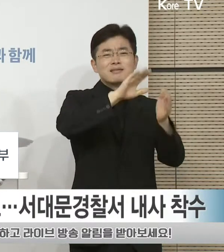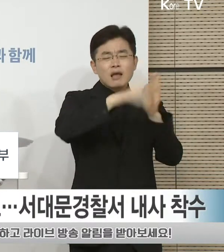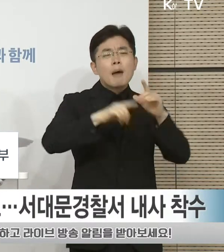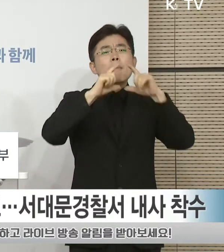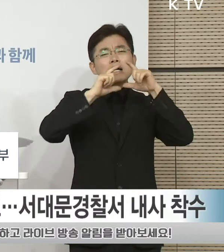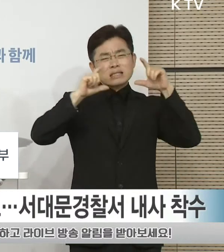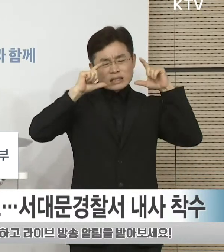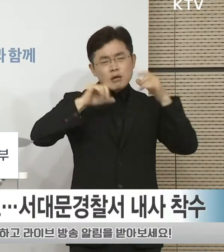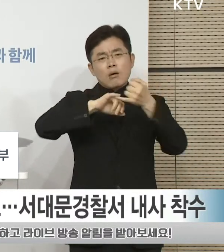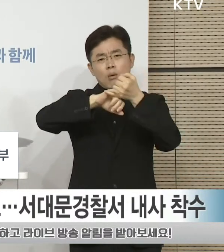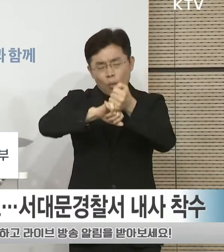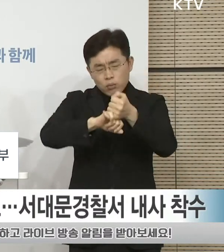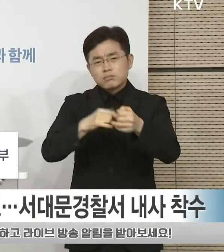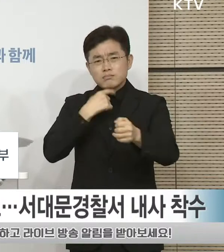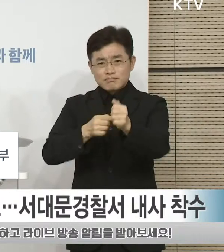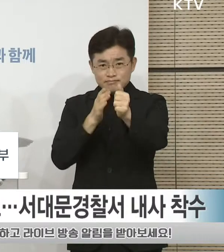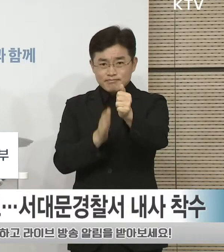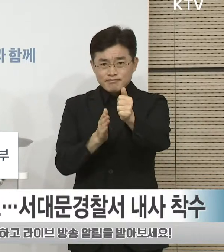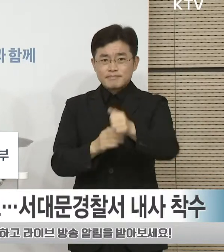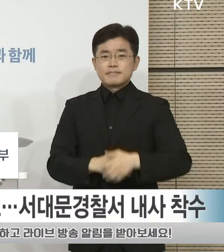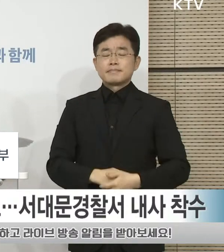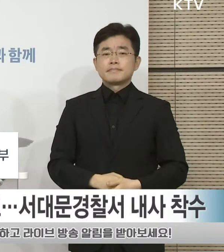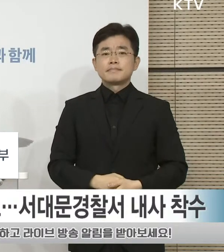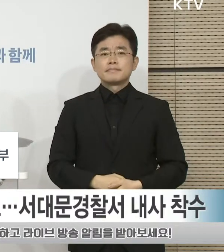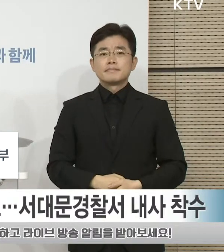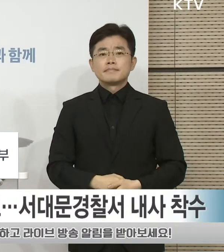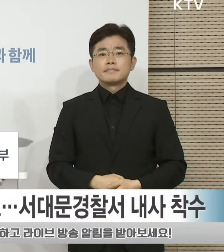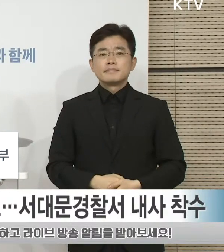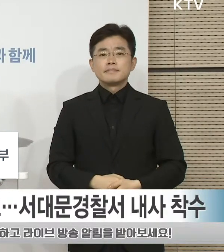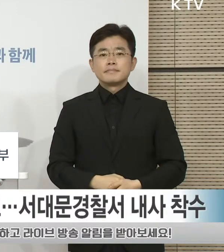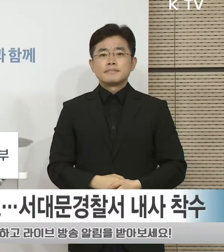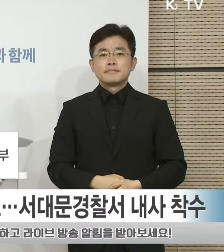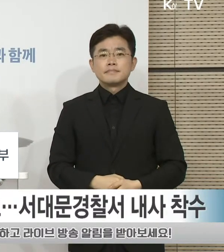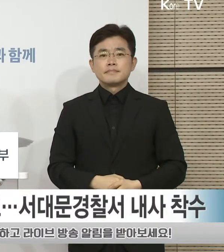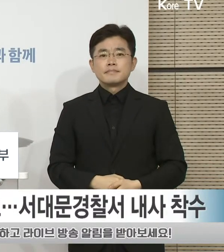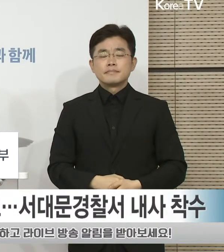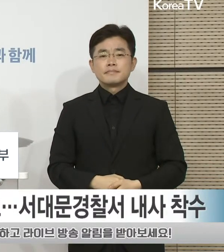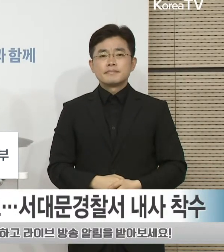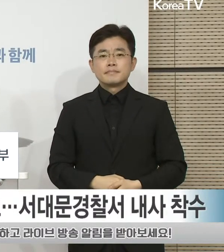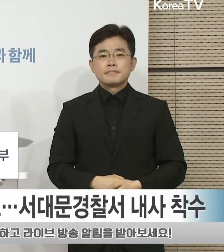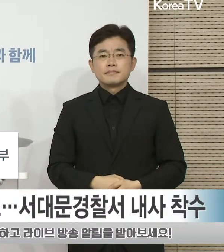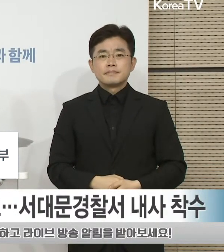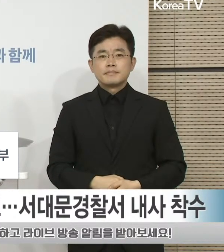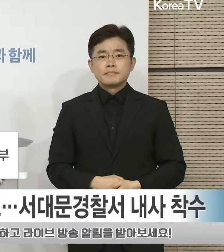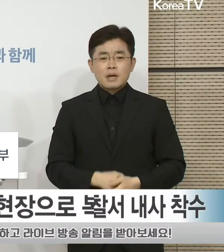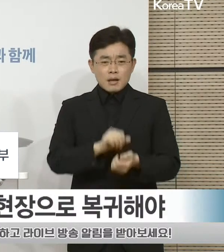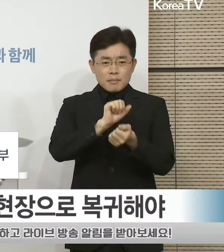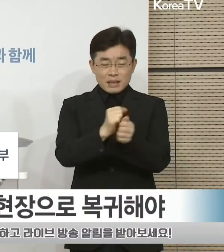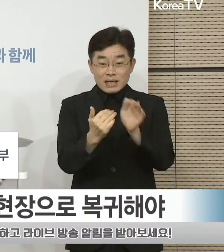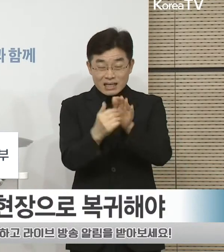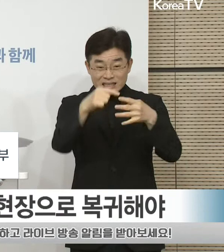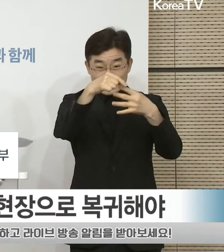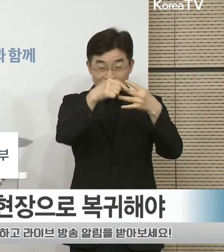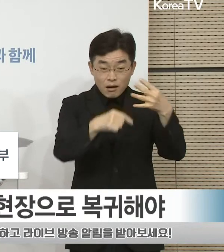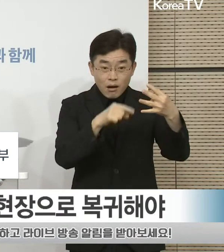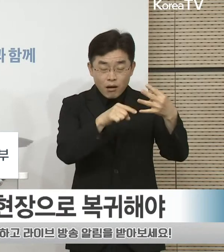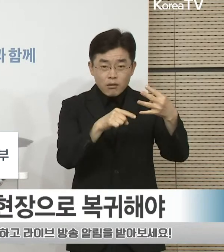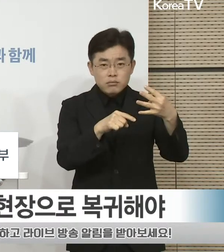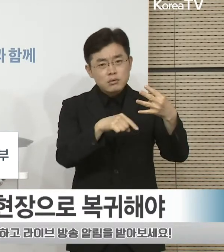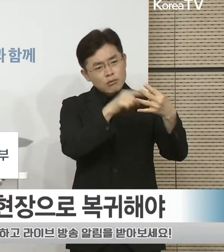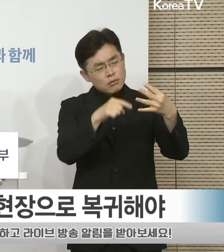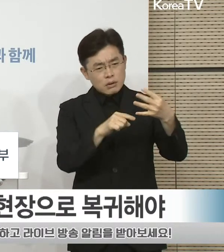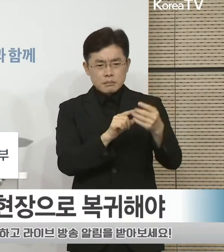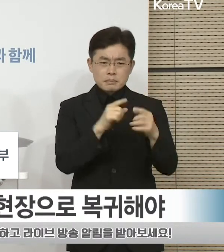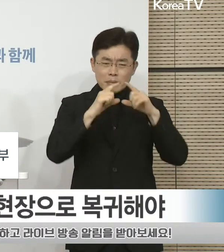방역수칙을 준수하여 주시길 당부드립니다. 이제는 방역수칙 준수만으로도 부족하며